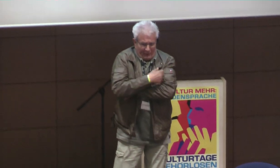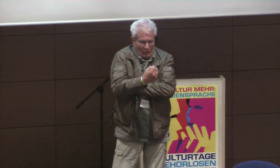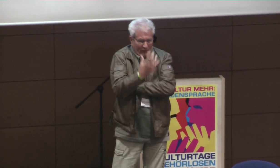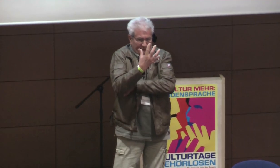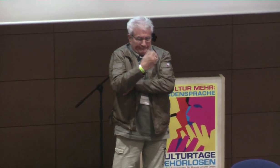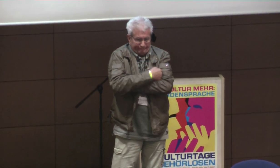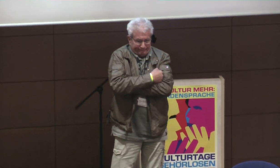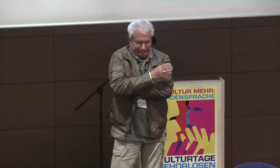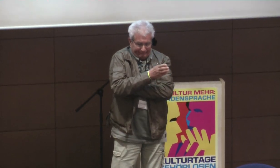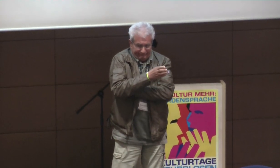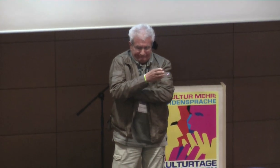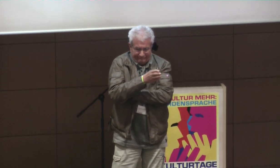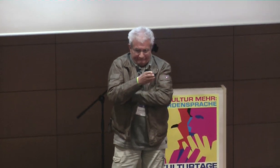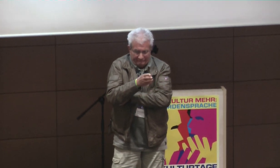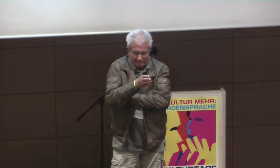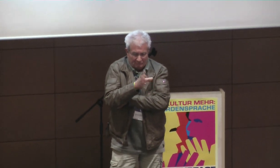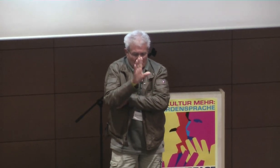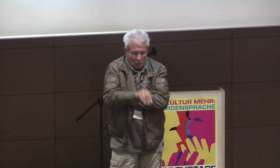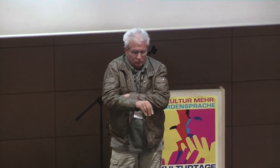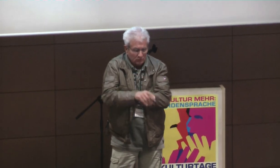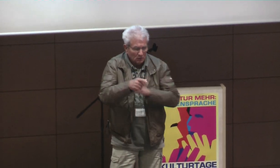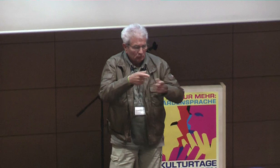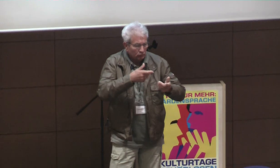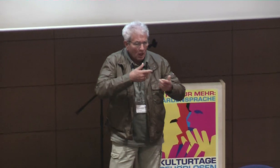da äh, da ist